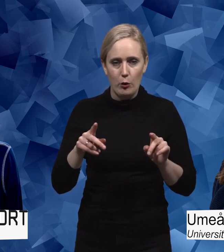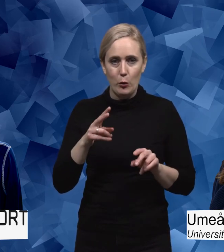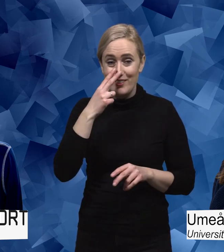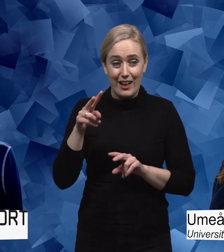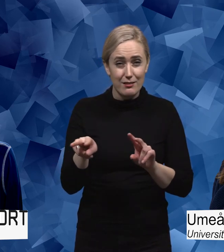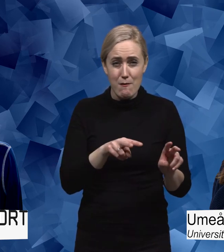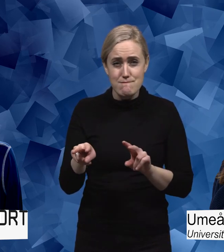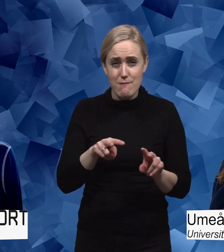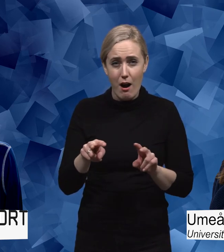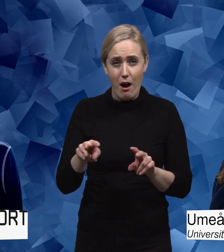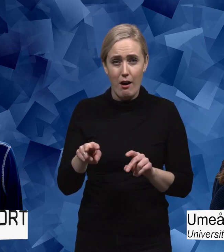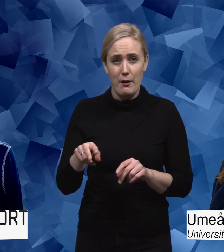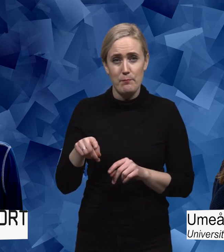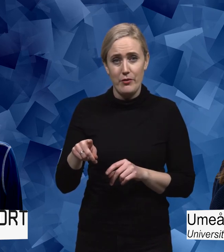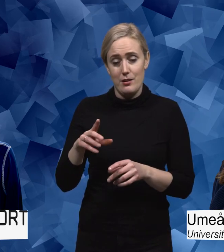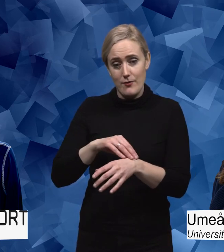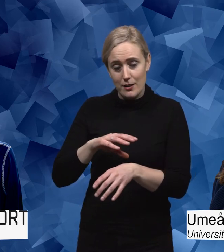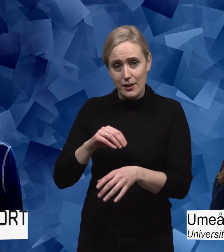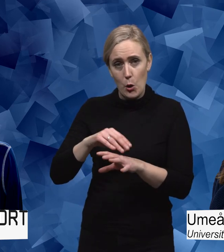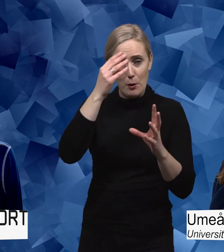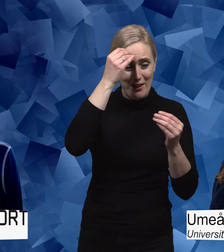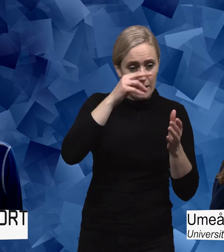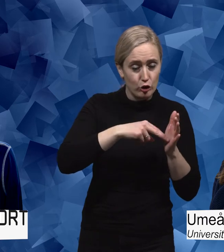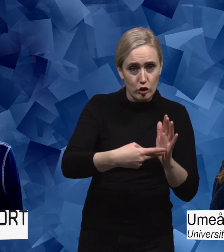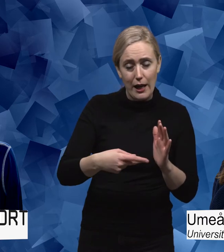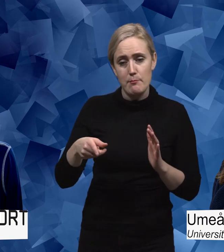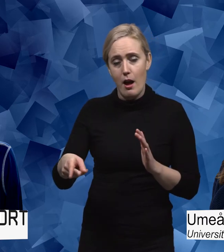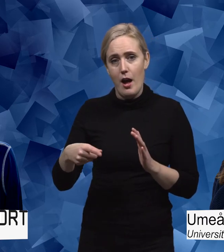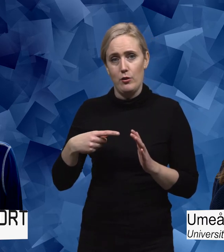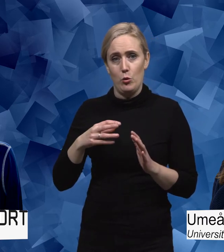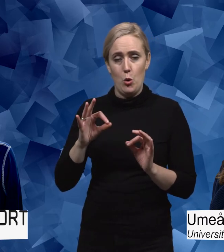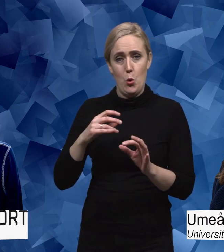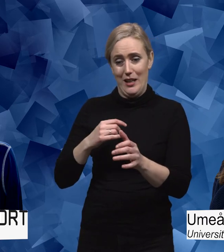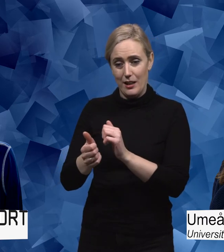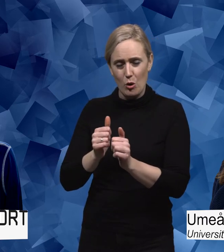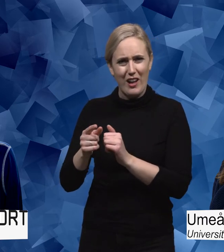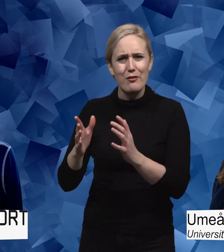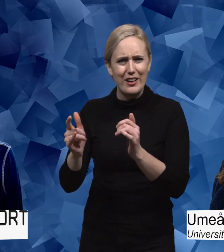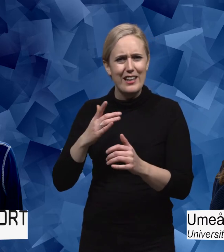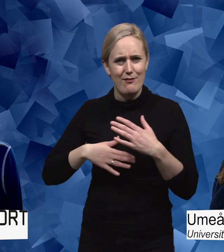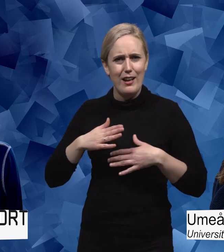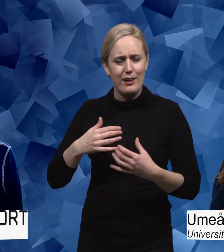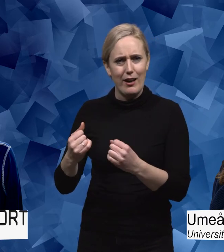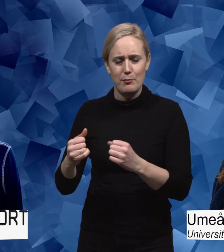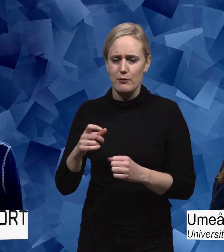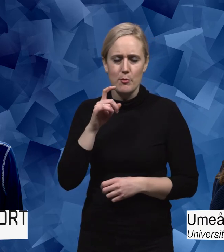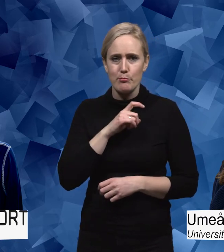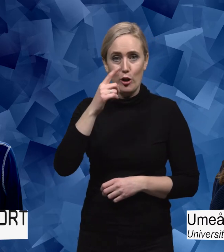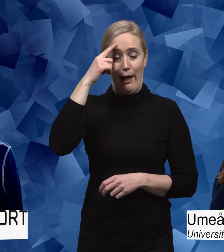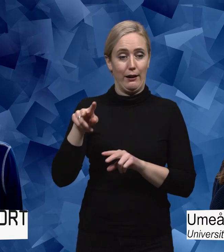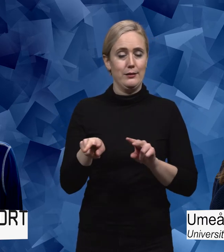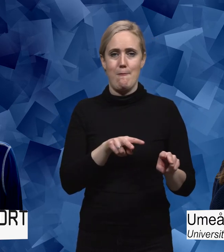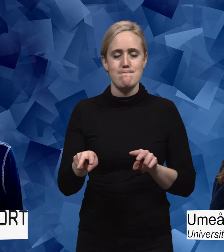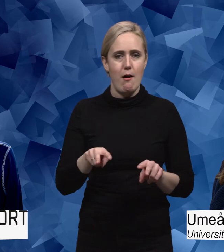utbildningssystemet och inkluderingsprocessen där och en frivillig verksamhet som idrotten är. Och det är det som jag tror ibland